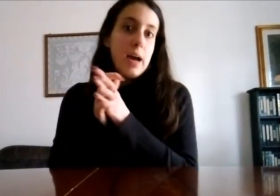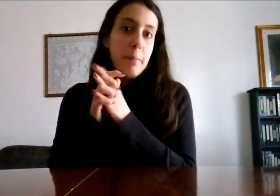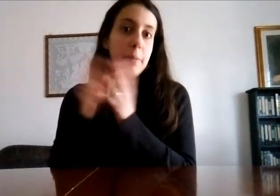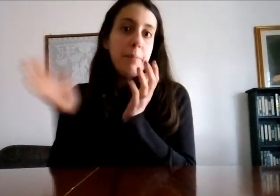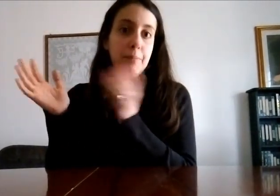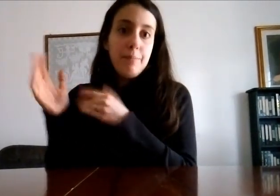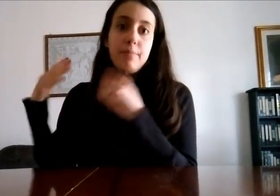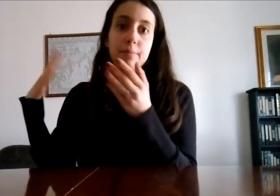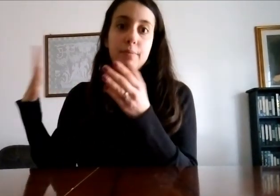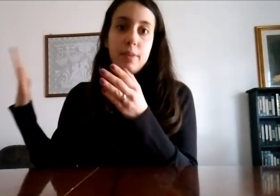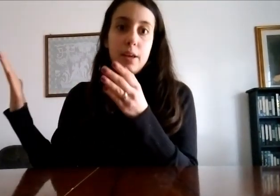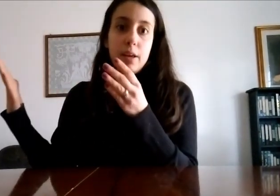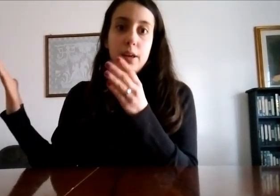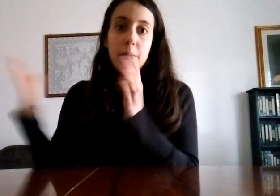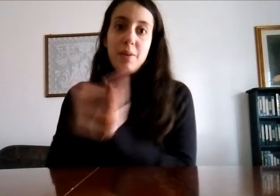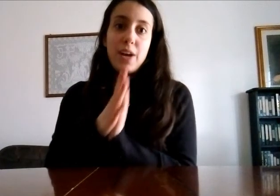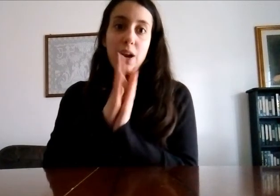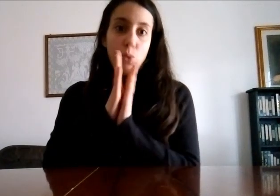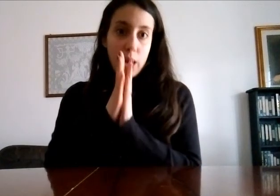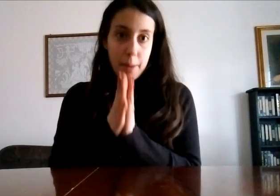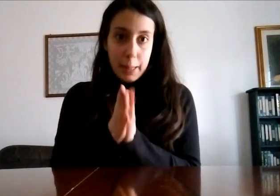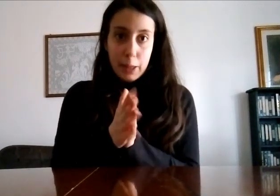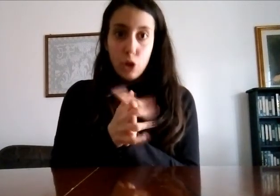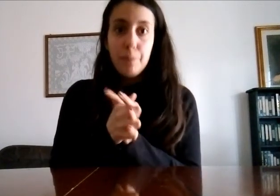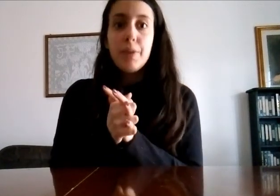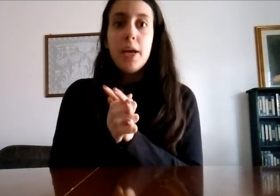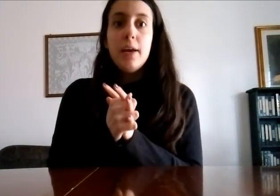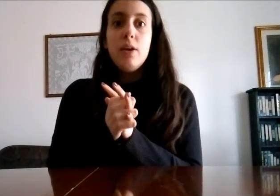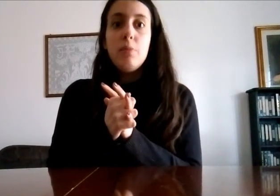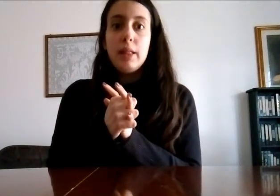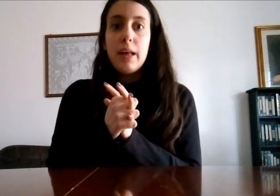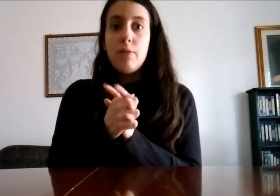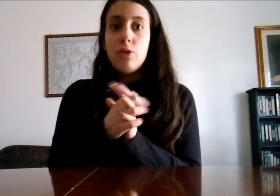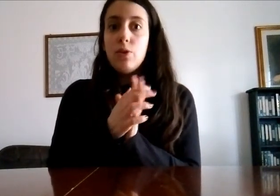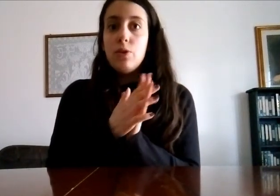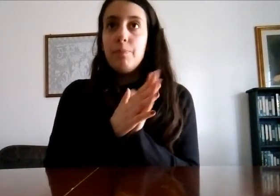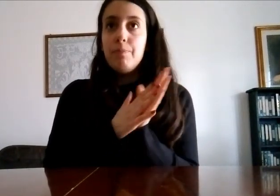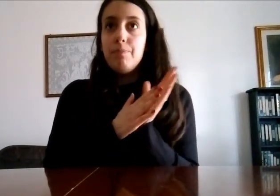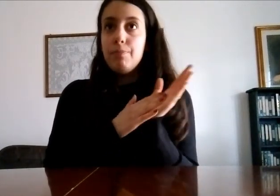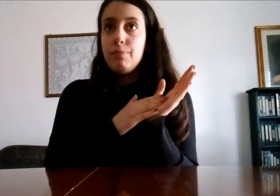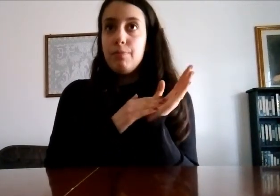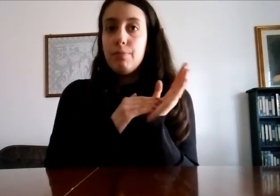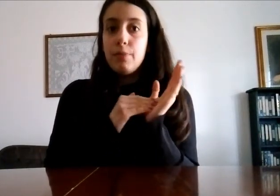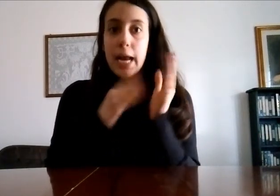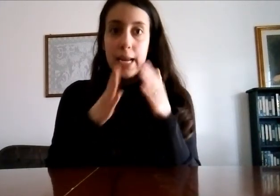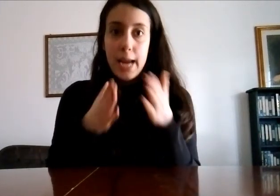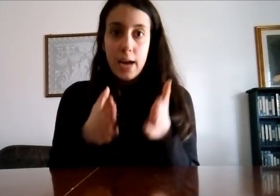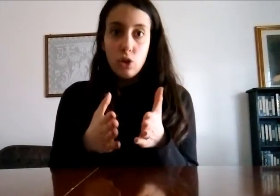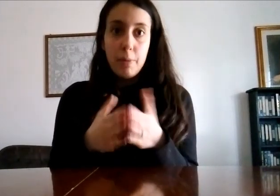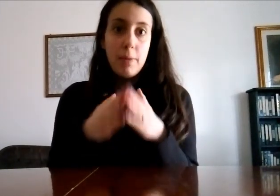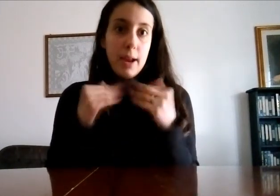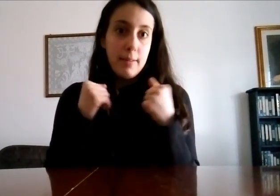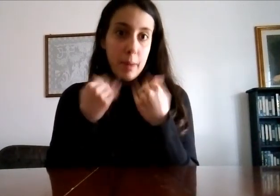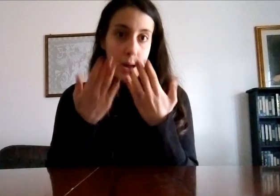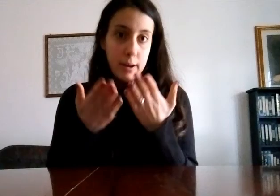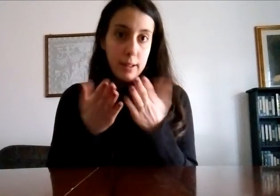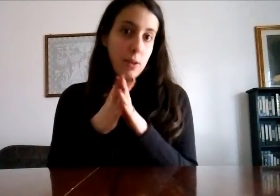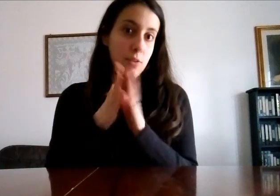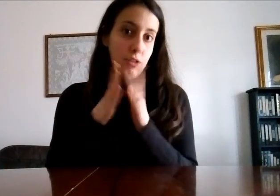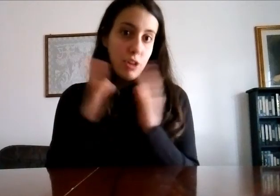gambe per fare allungamento io mi stavo allenando proprio alle sbarre stavo facendo